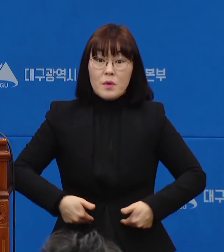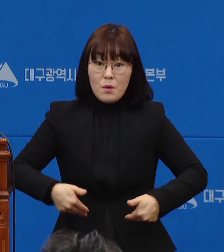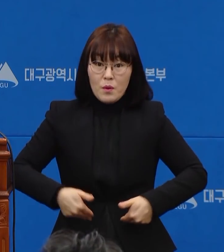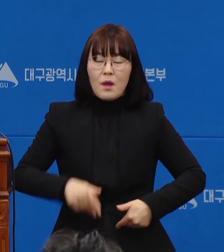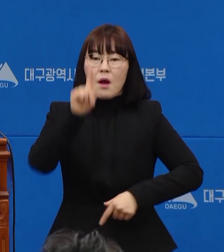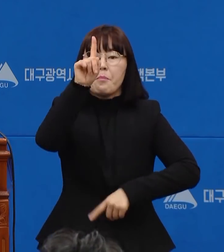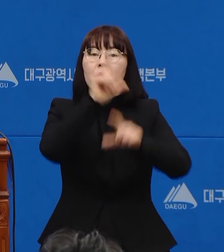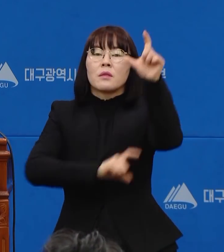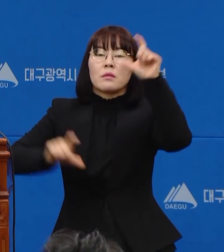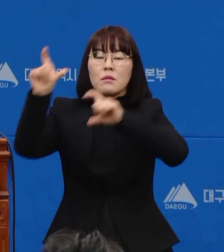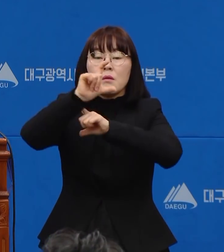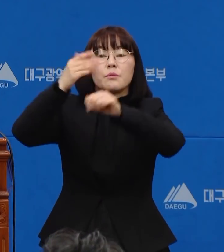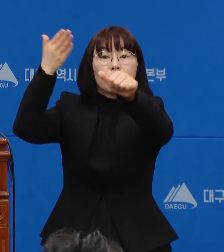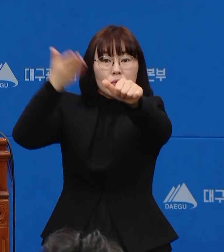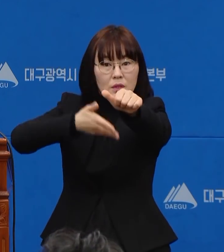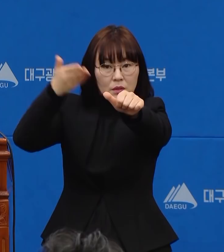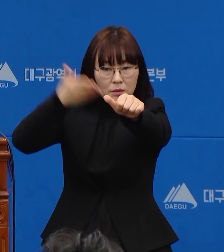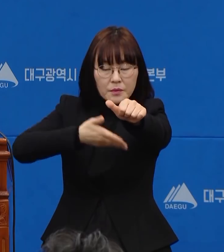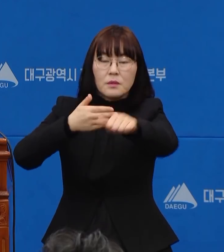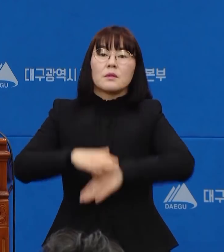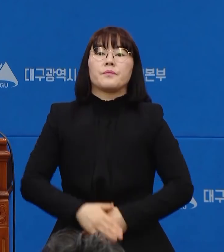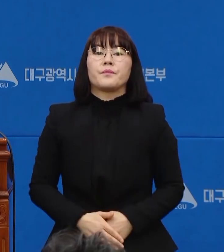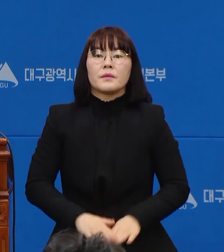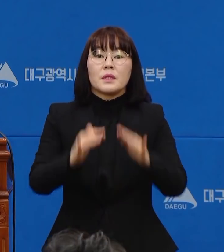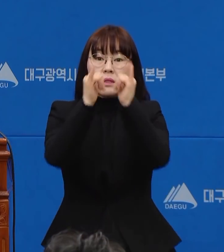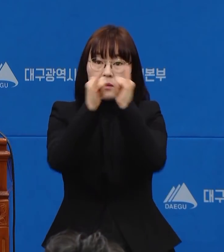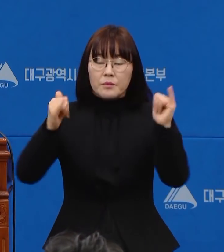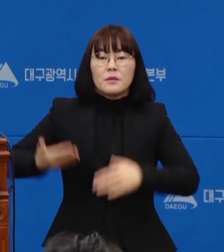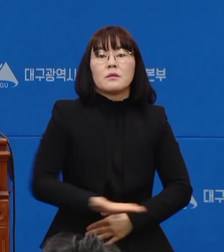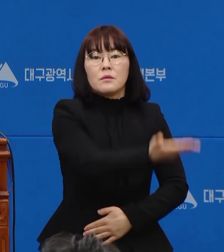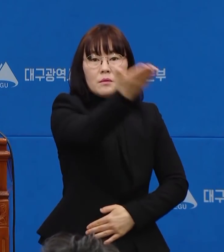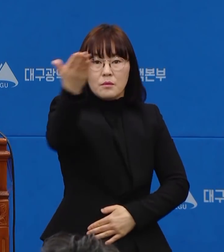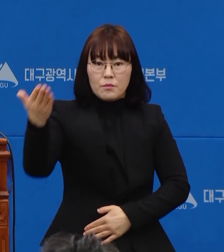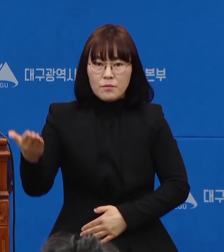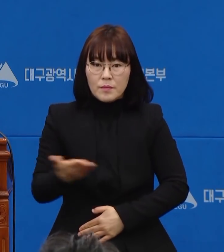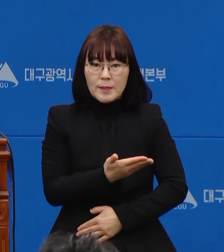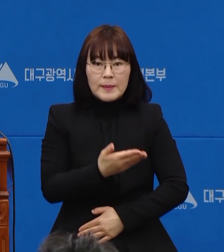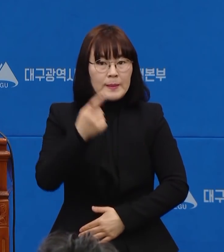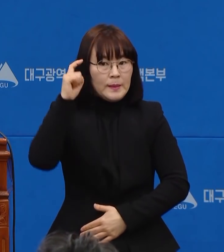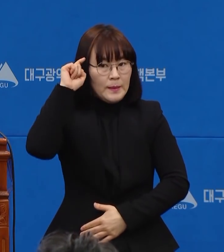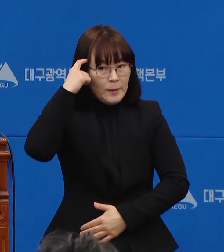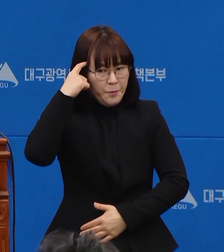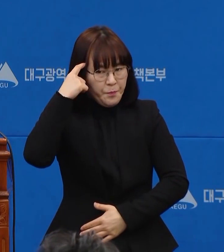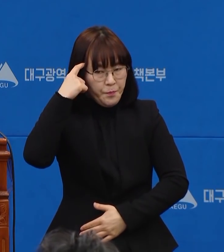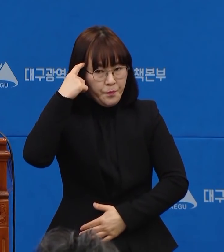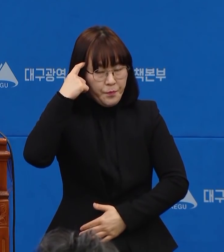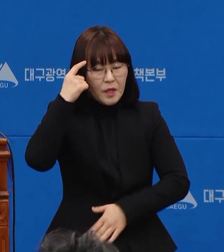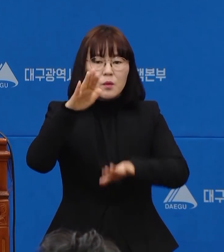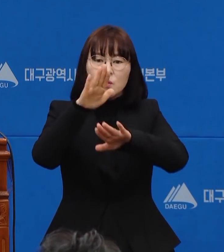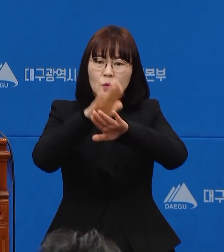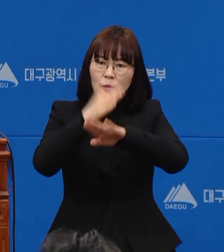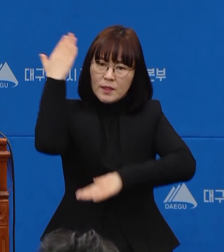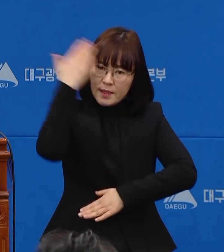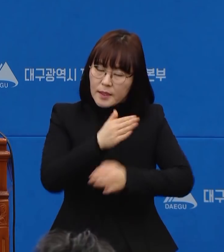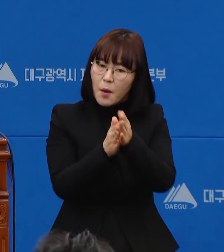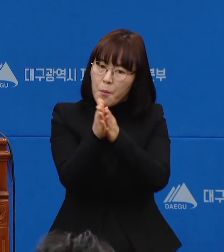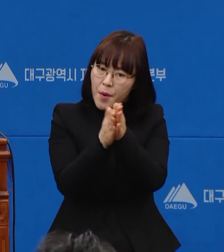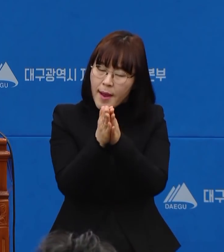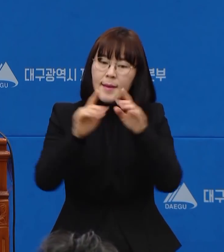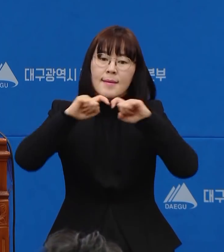다시 한번 부탁의 말씀을 드립니다. 시민 여러분께서는 경각심을 가지고 손 씻기 등 개인